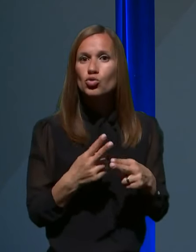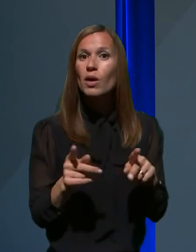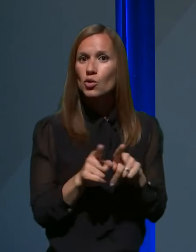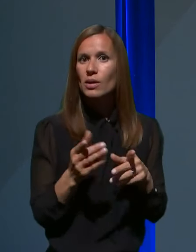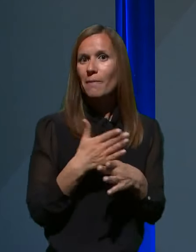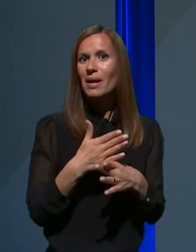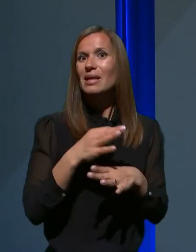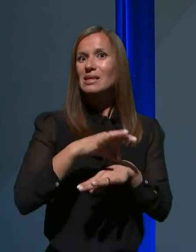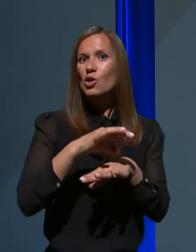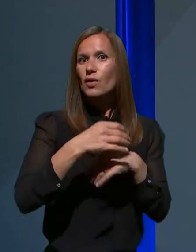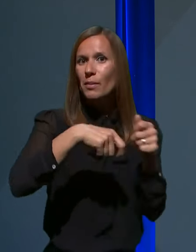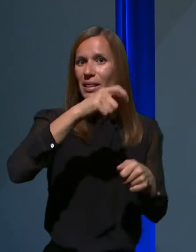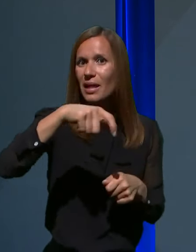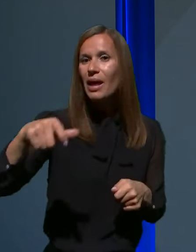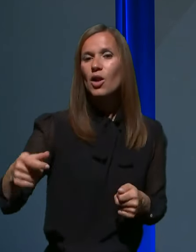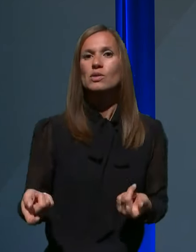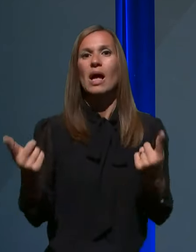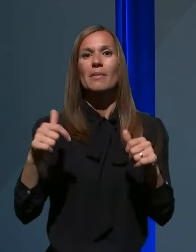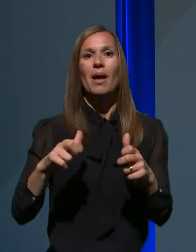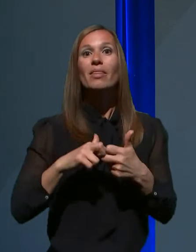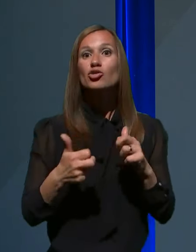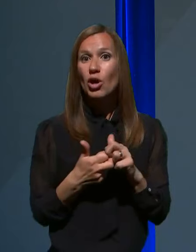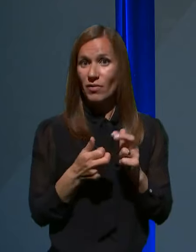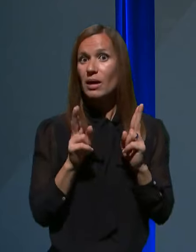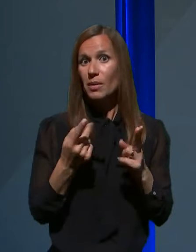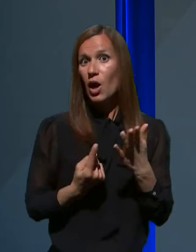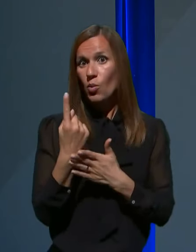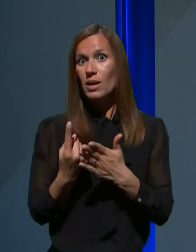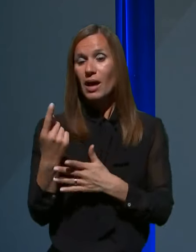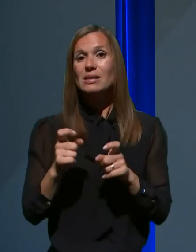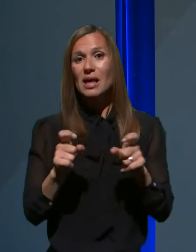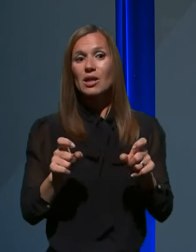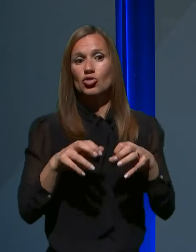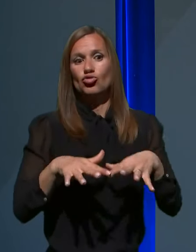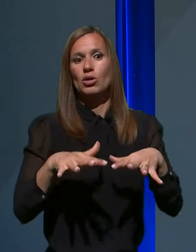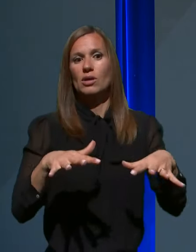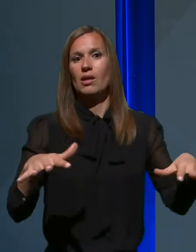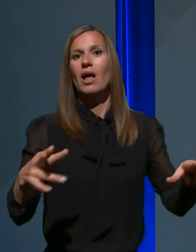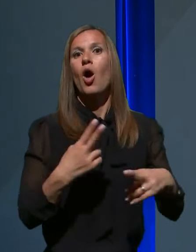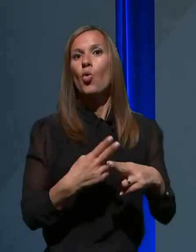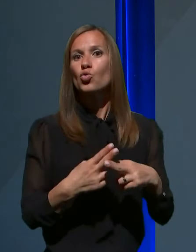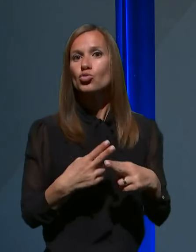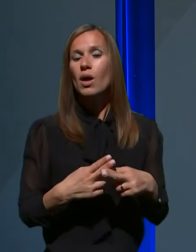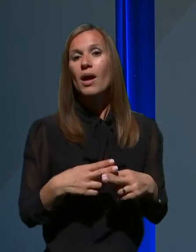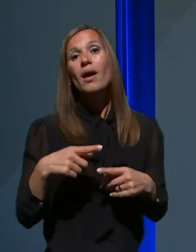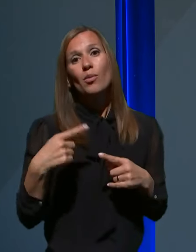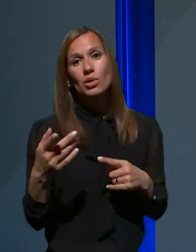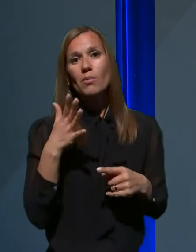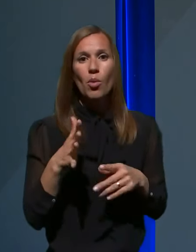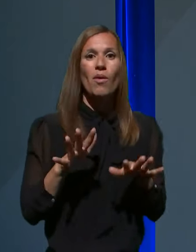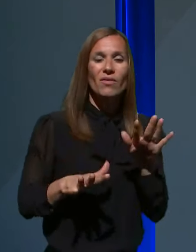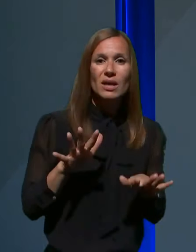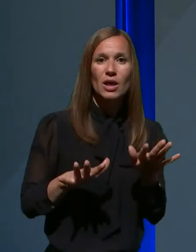delavci ali med težavami, do katerih bi lahko prihajalo zaradi širjenja okužbe, se bomo potem verjetno v naslednjih